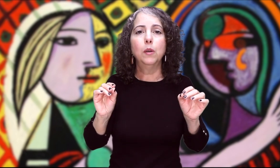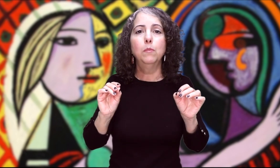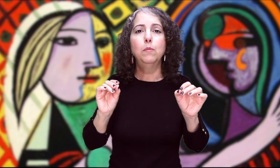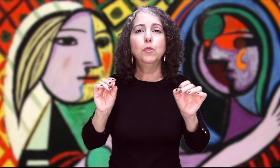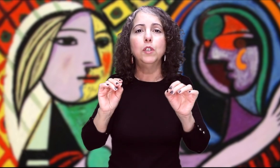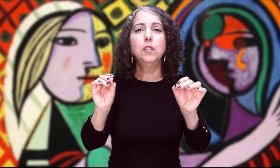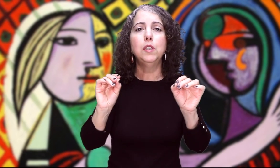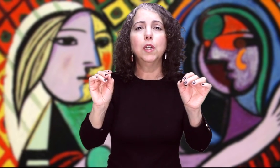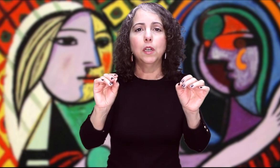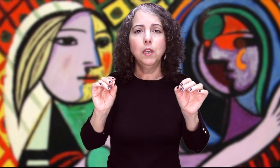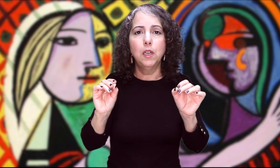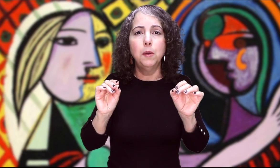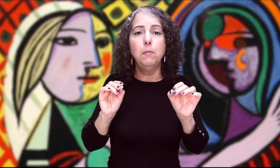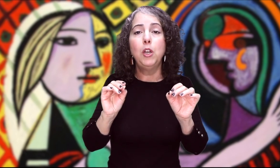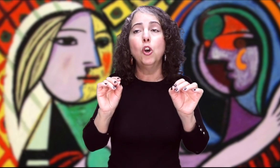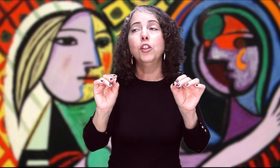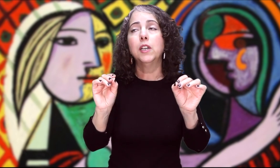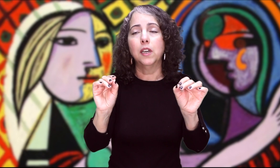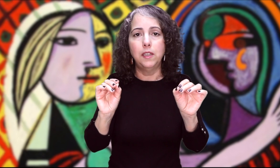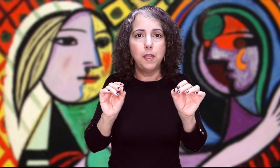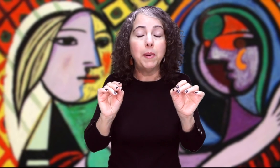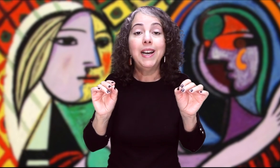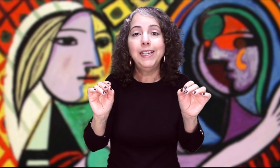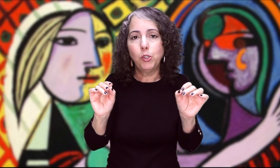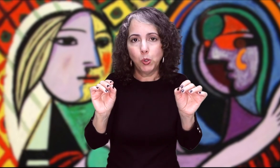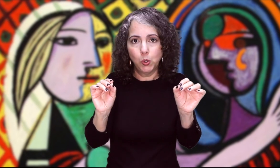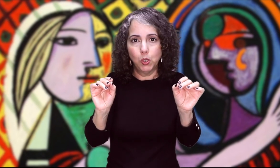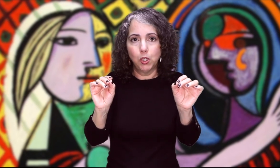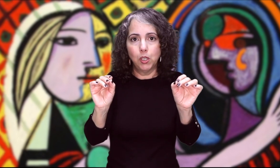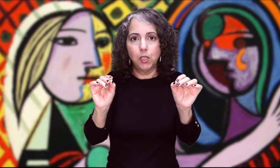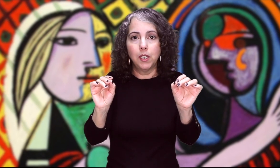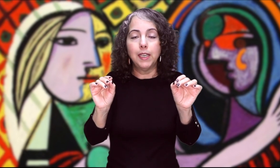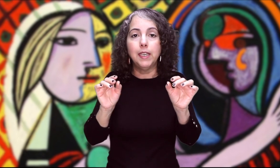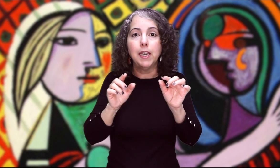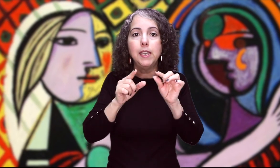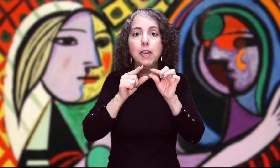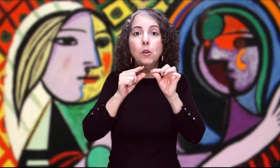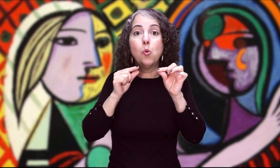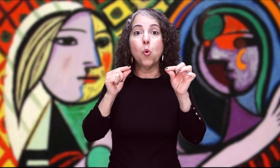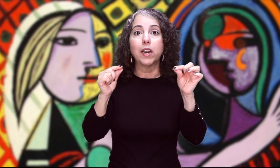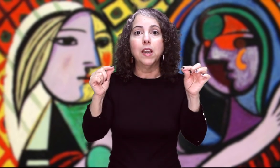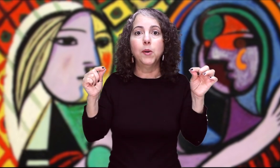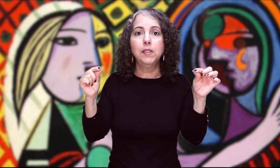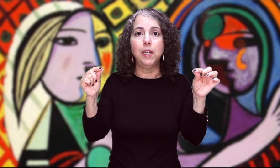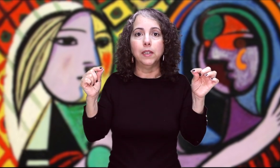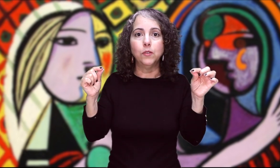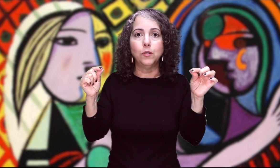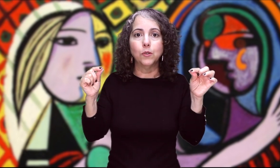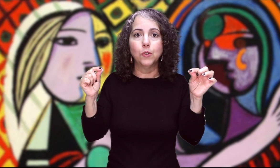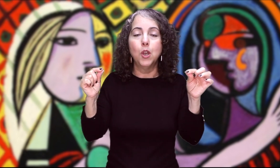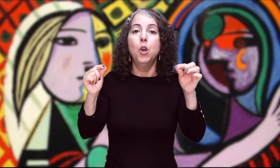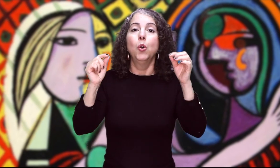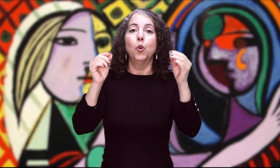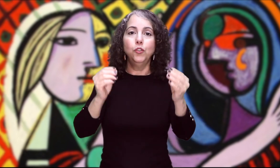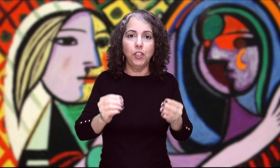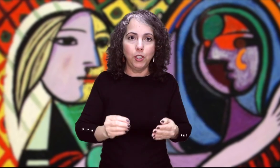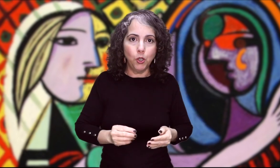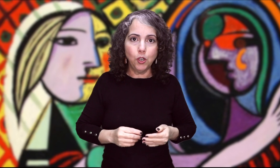vocecita melódica de pajarito? Y ella guardaba silencio Consiguió